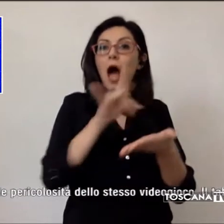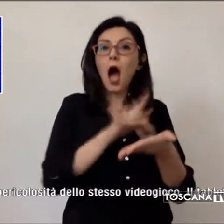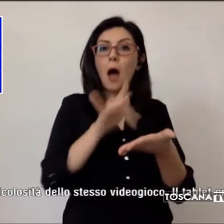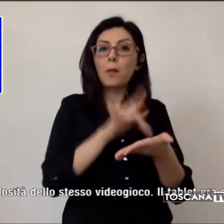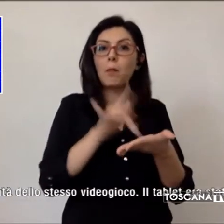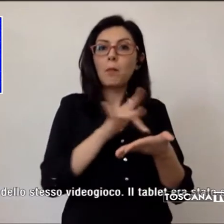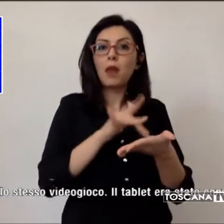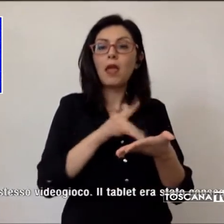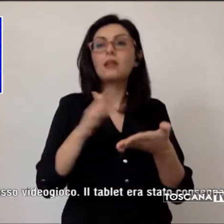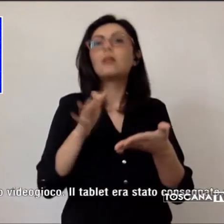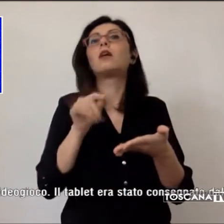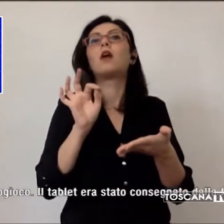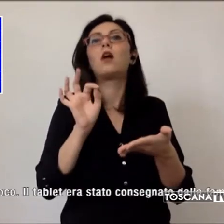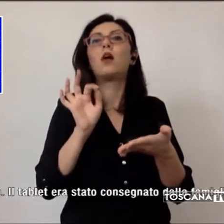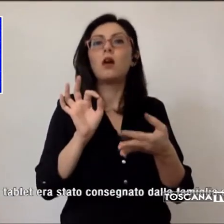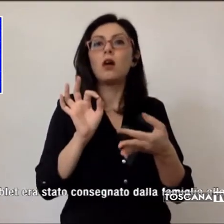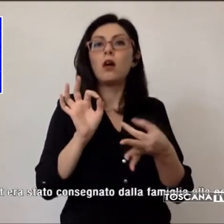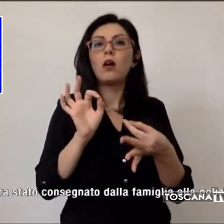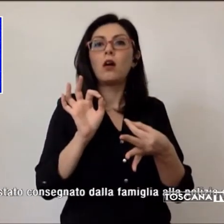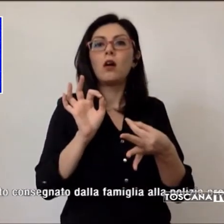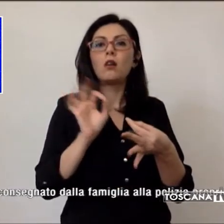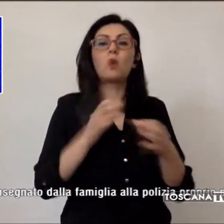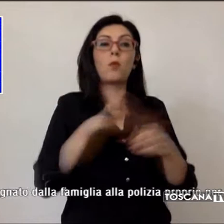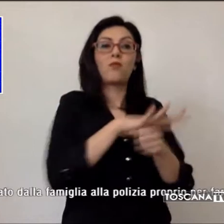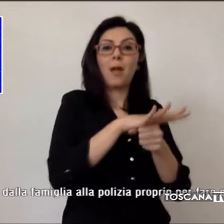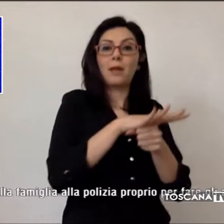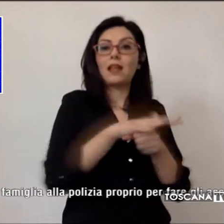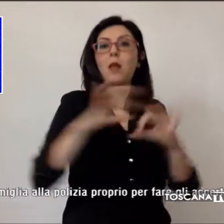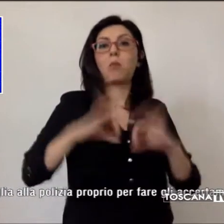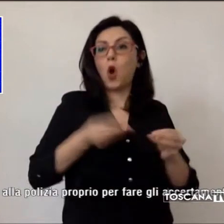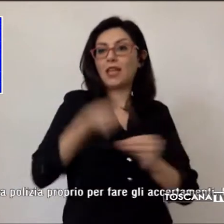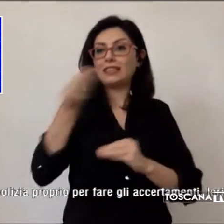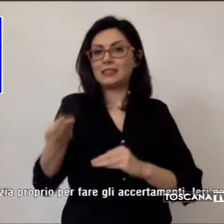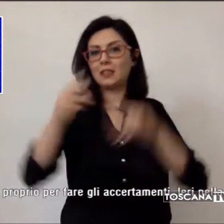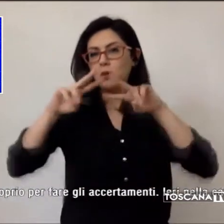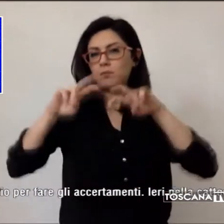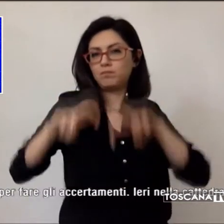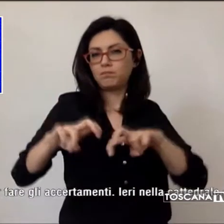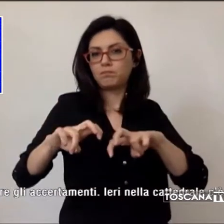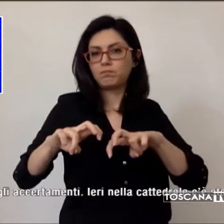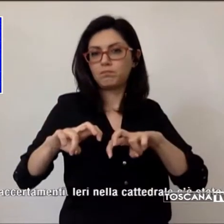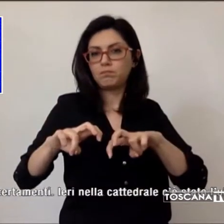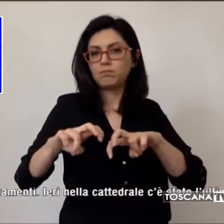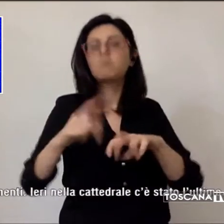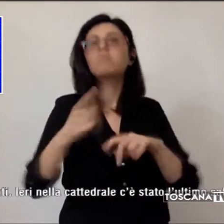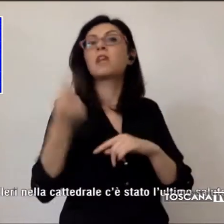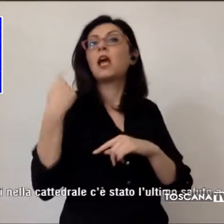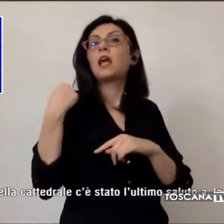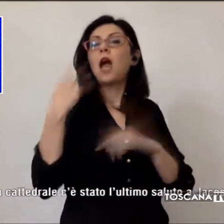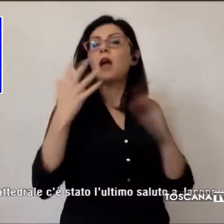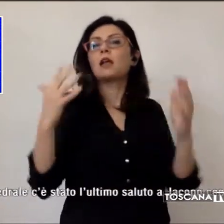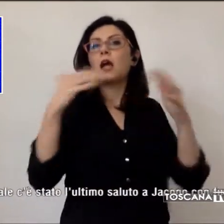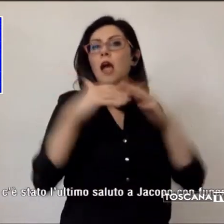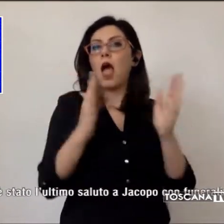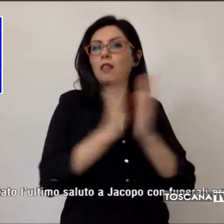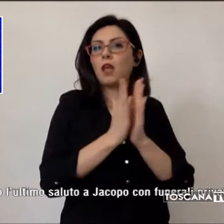polizia proprio per fare gli accertamenti. Ieri nella cattedrale c'è stato l'ultimo saluto a Jacopo